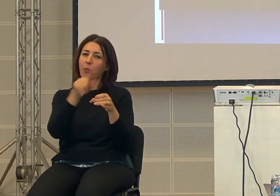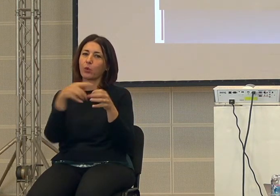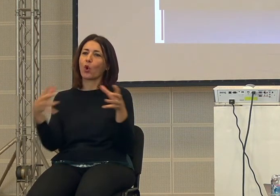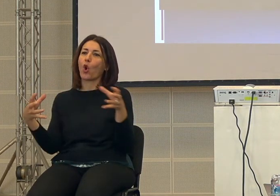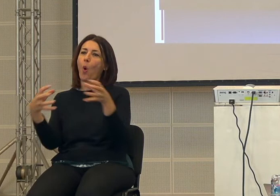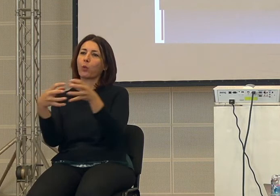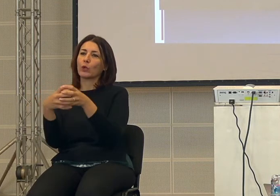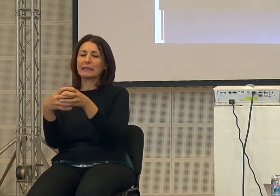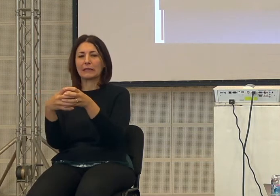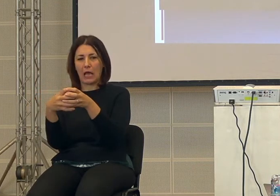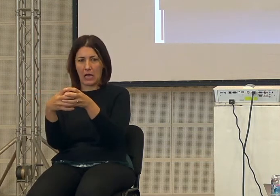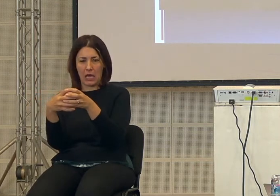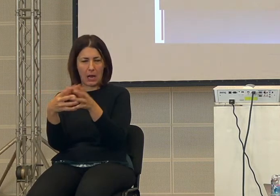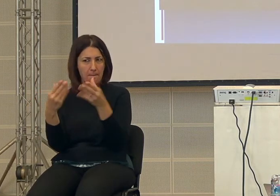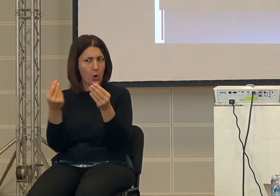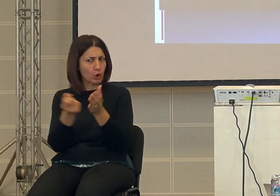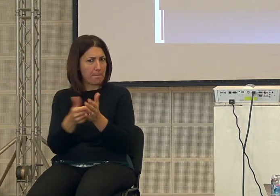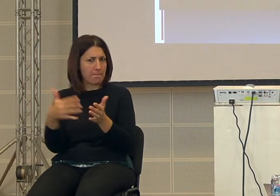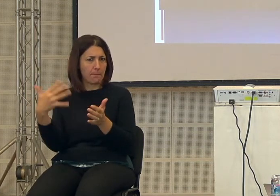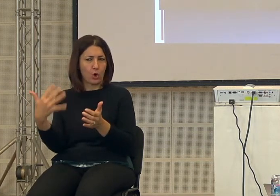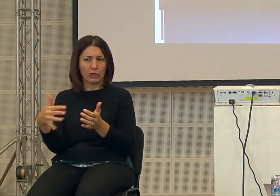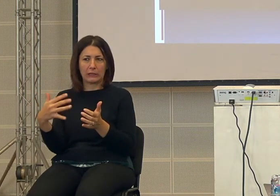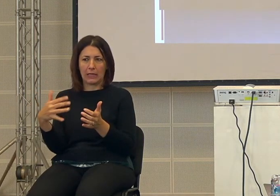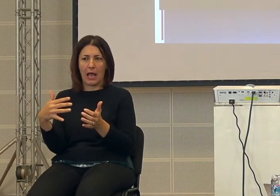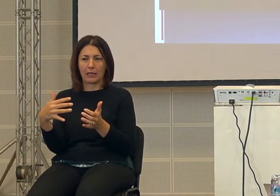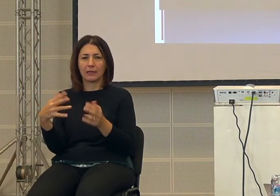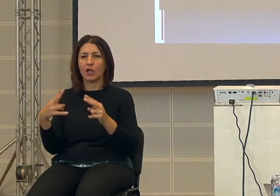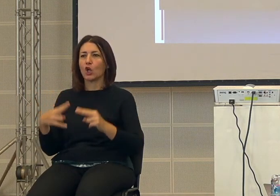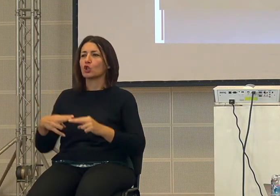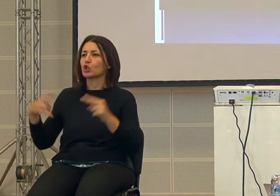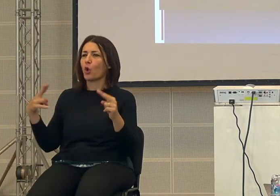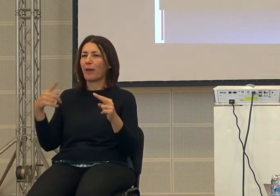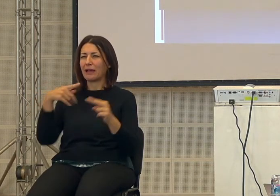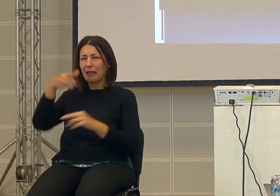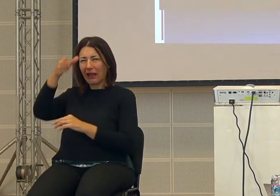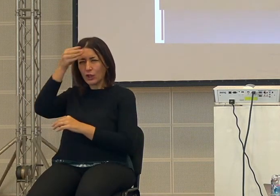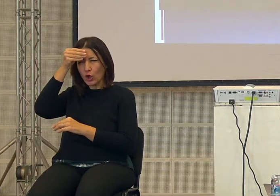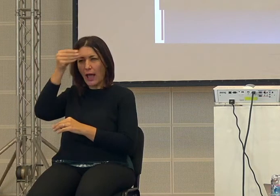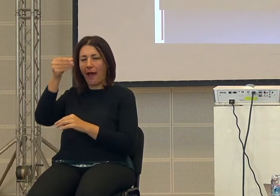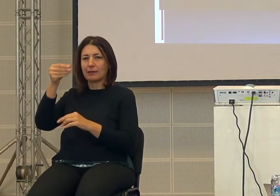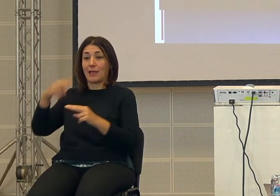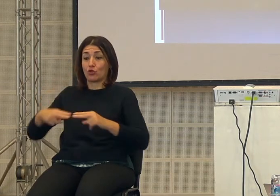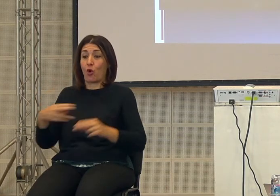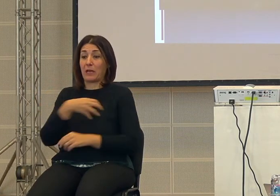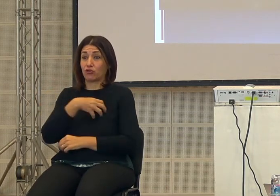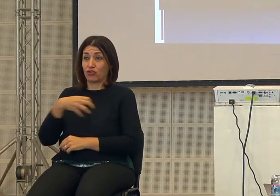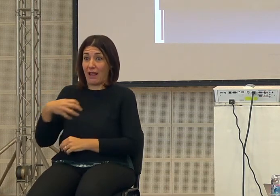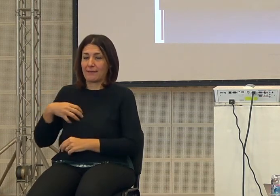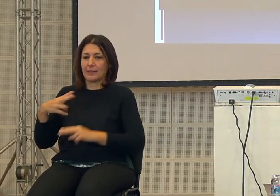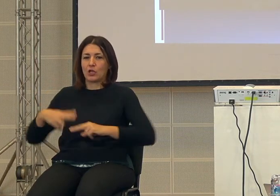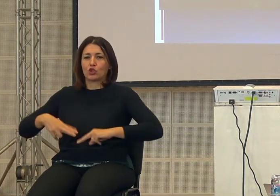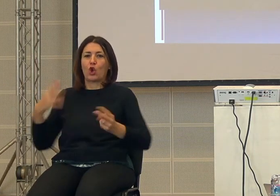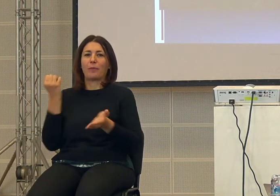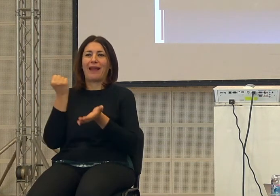strutture molto importanti con la scoperta dell'ignoranza la scienza e il capitalismo che poi queste sono